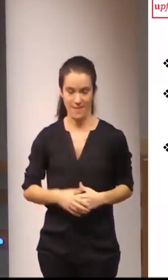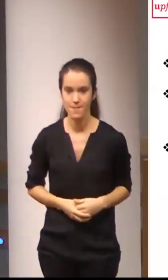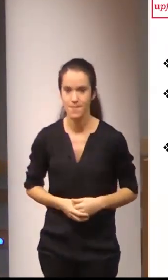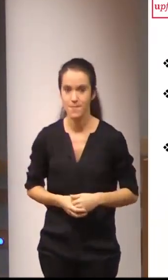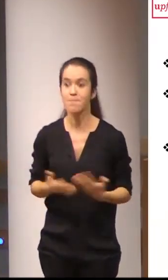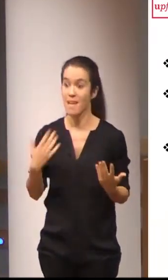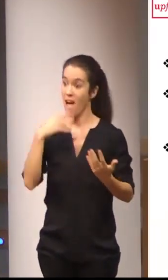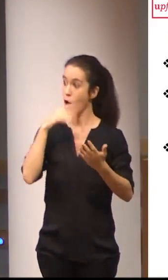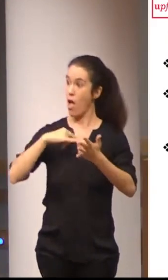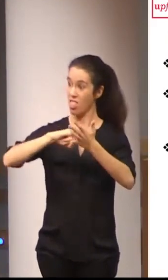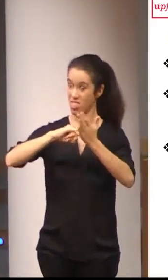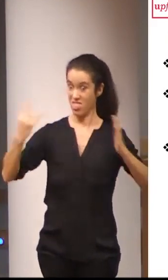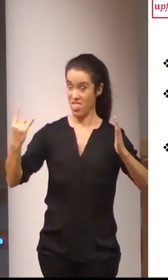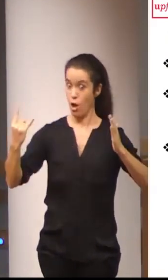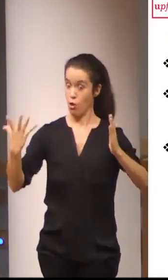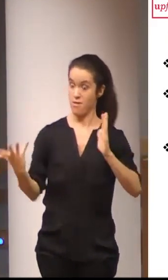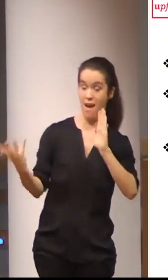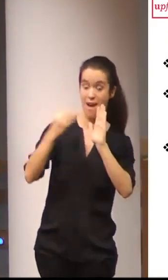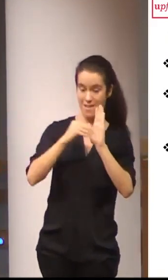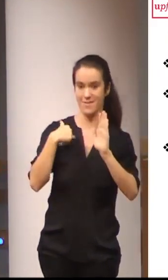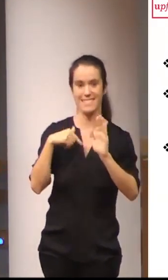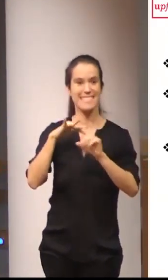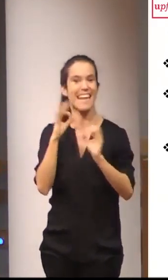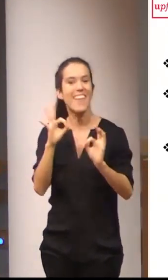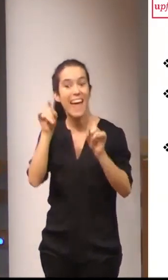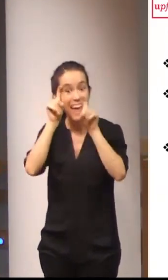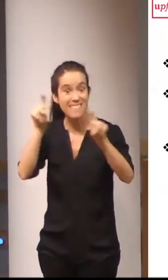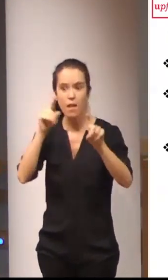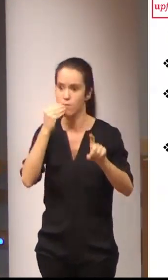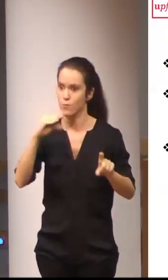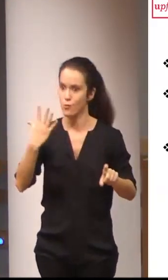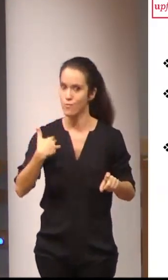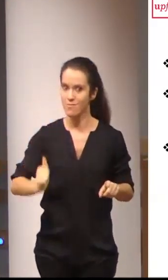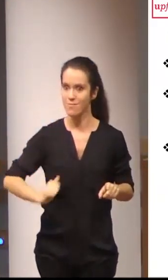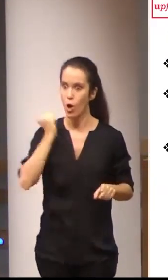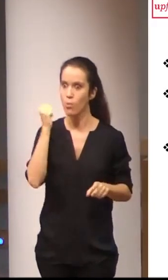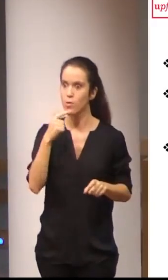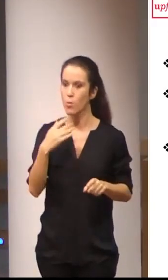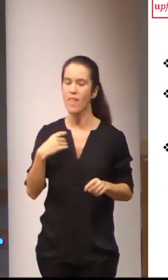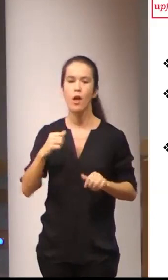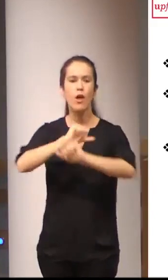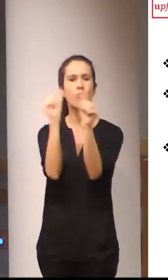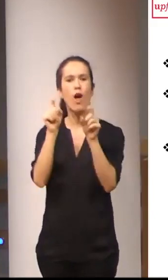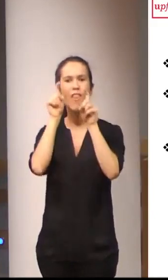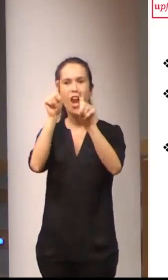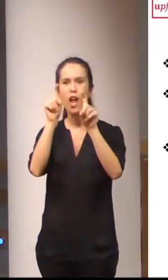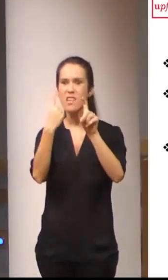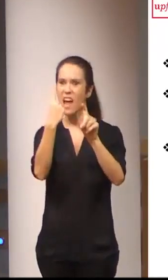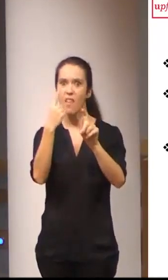introducción das novas tecnologías en o caso da enseñanza nos permite dar paso de un modelo de enseñanza